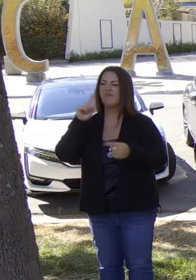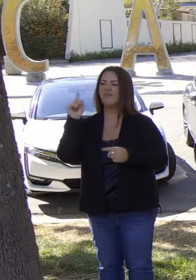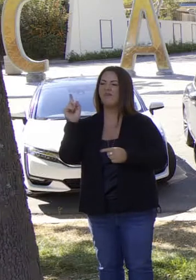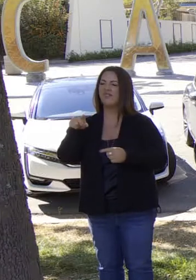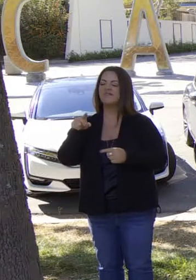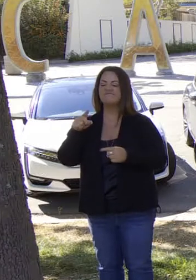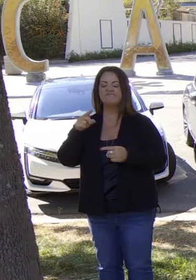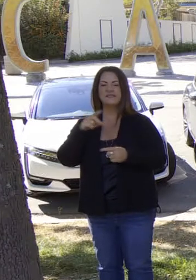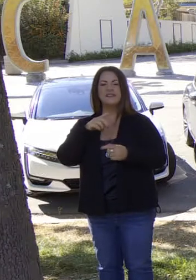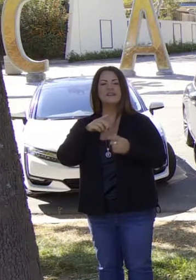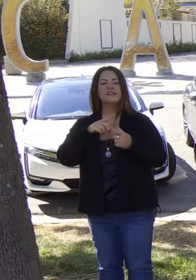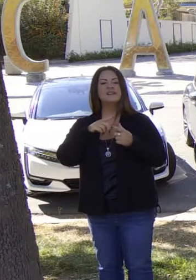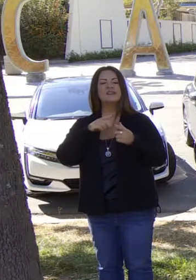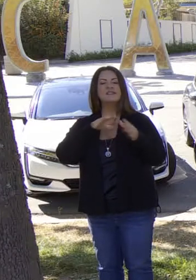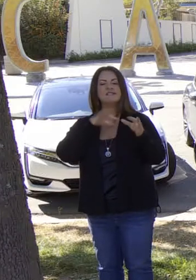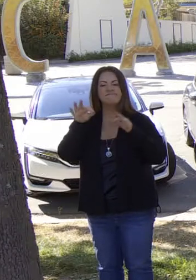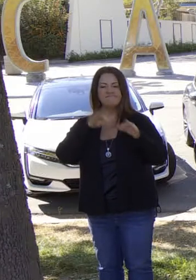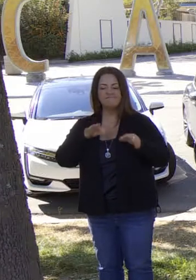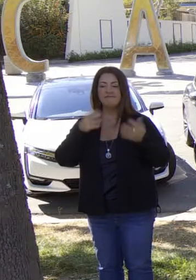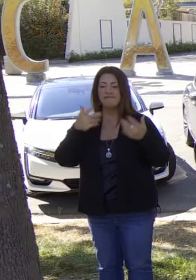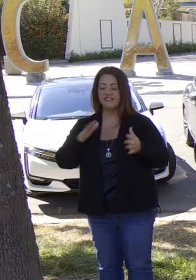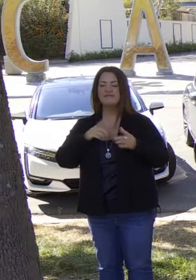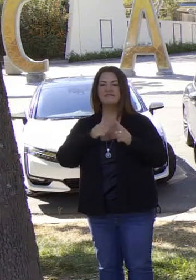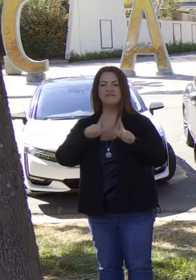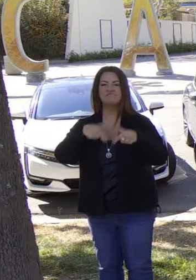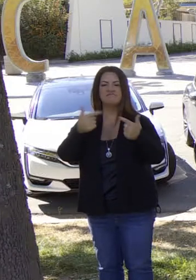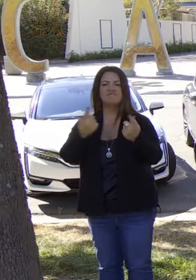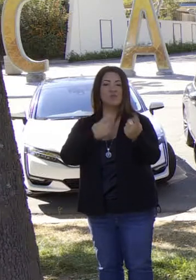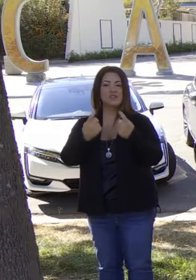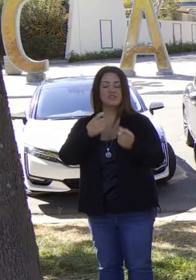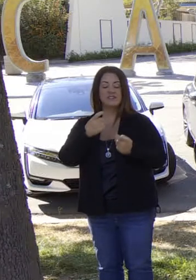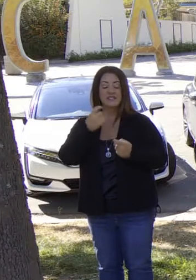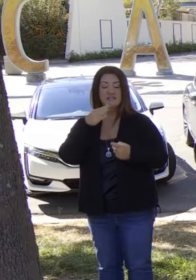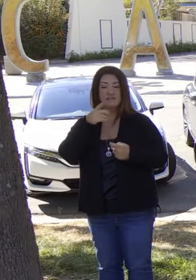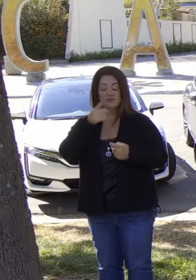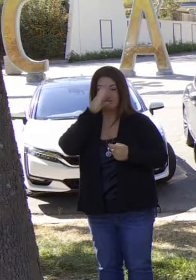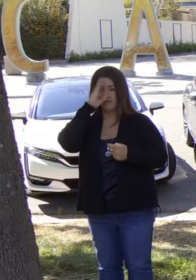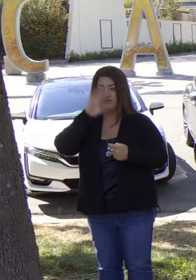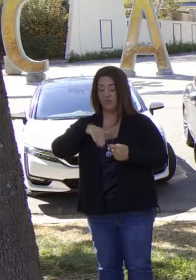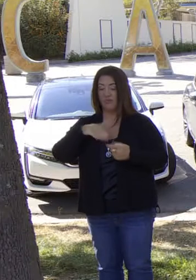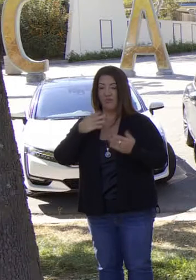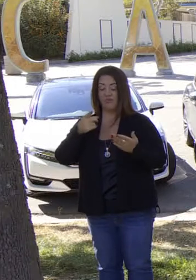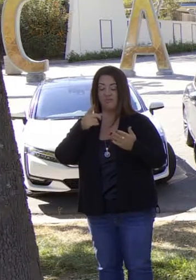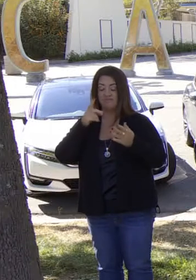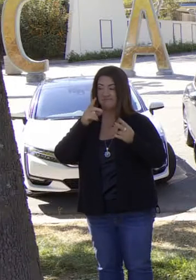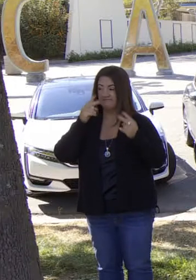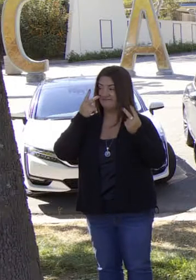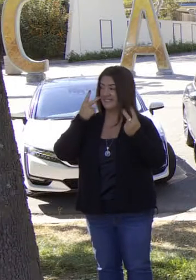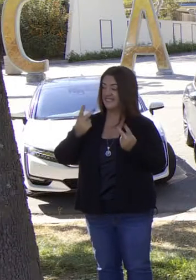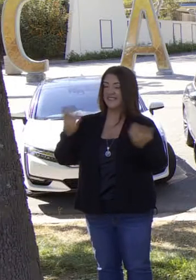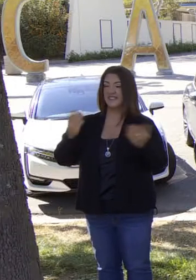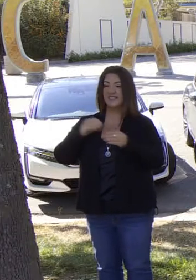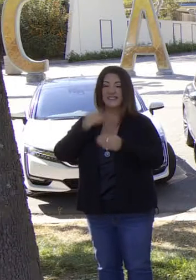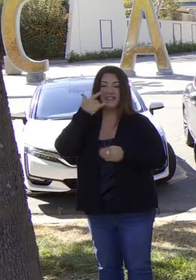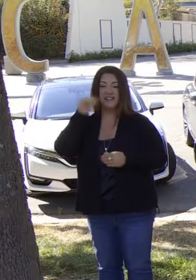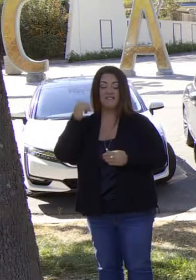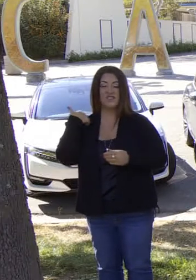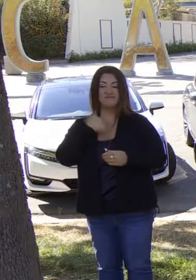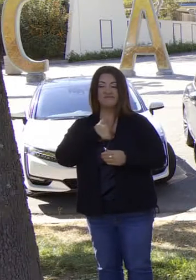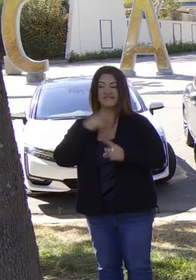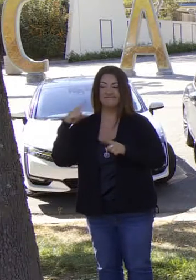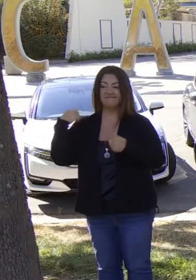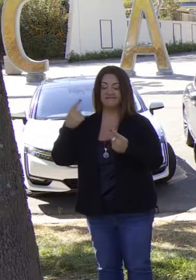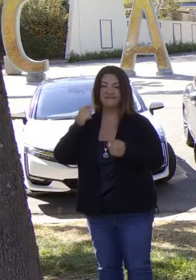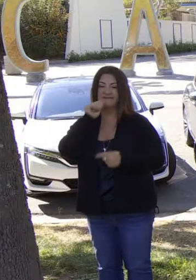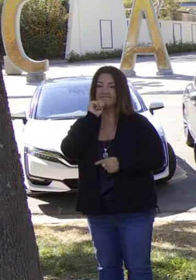ejecutiva y aceptar algunas de sus preguntas. Es obvio para cualquiera que esté prestando atención sobre el estado de California